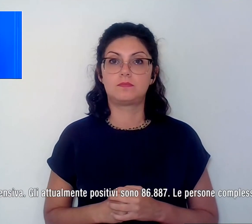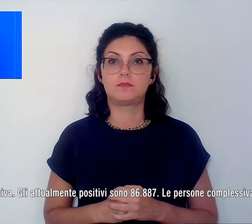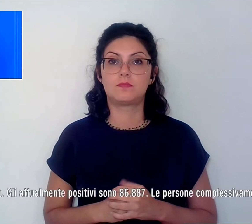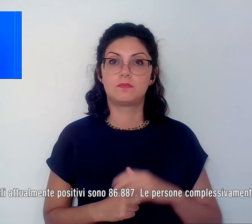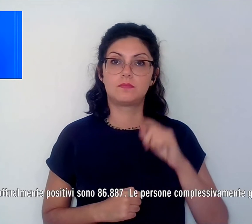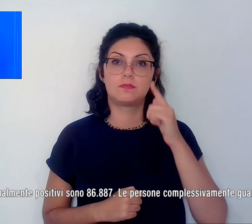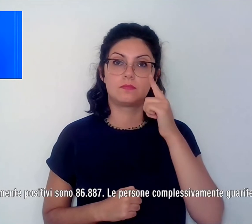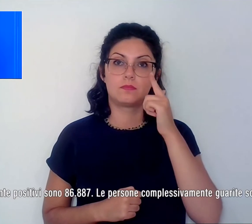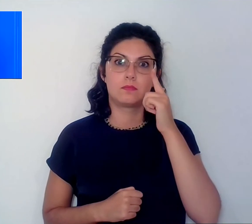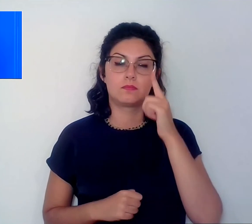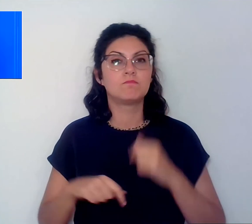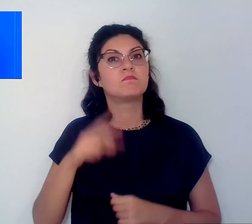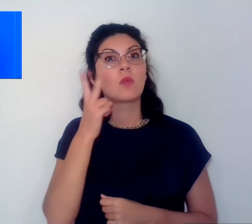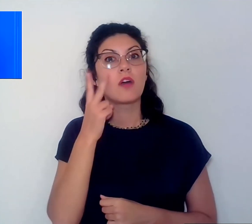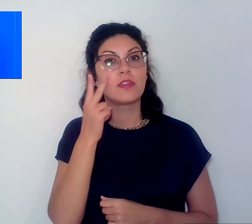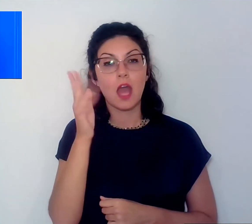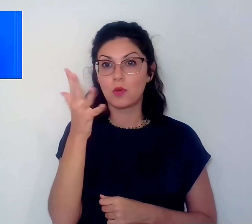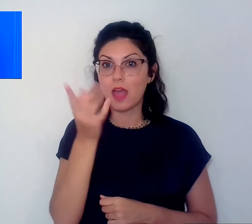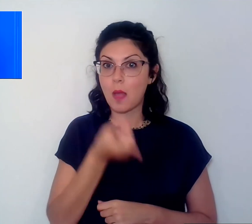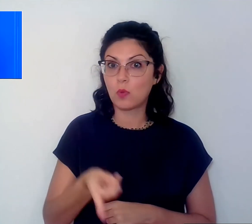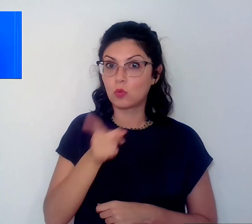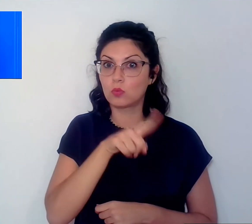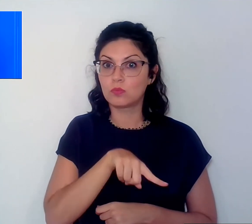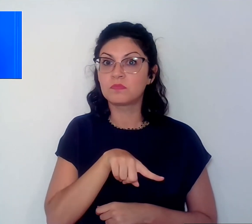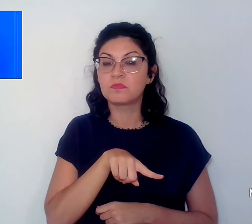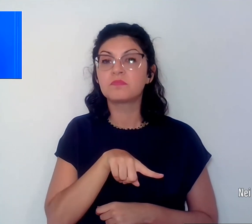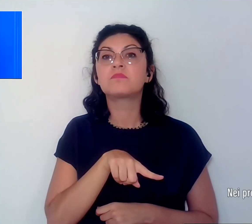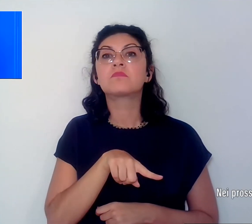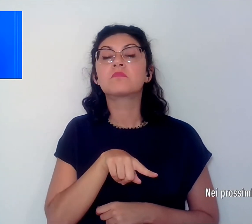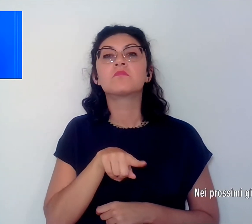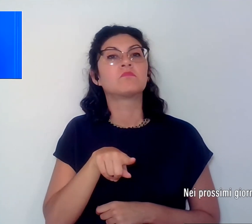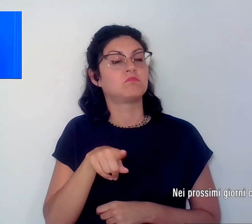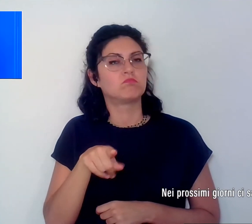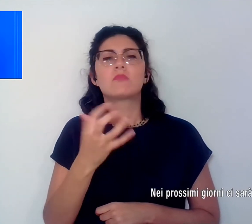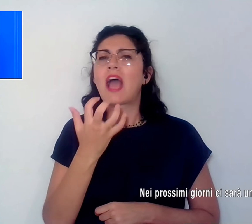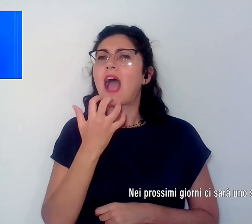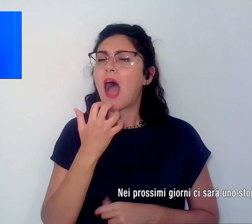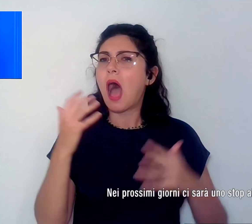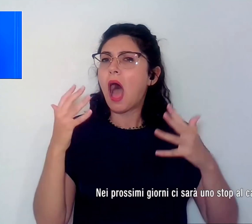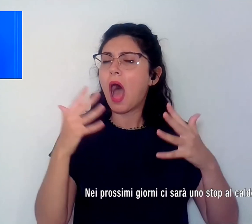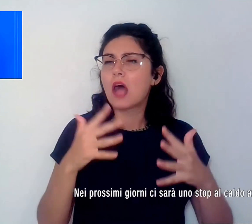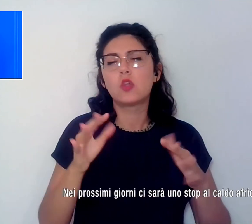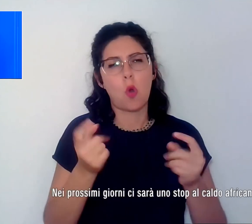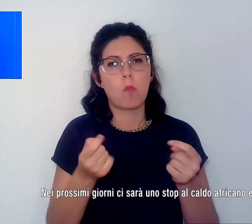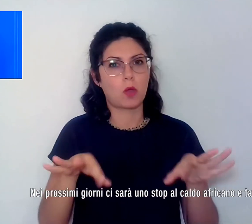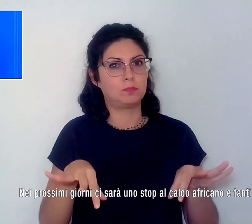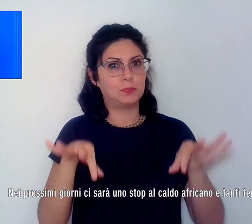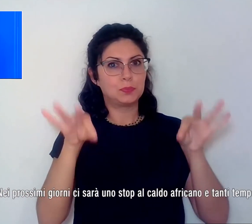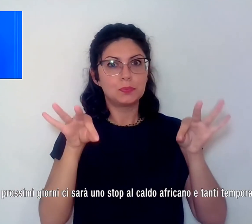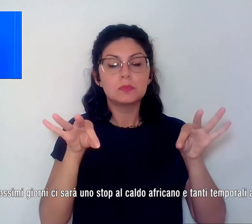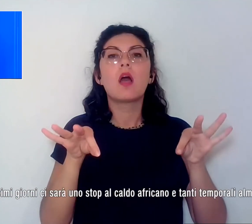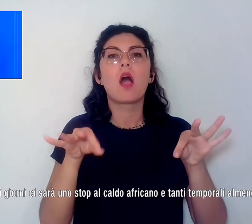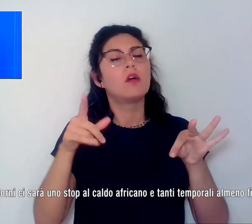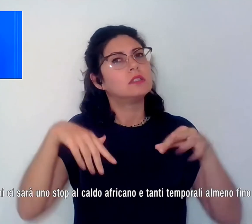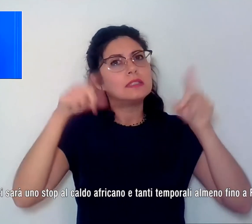Ora vediamo come sarà il tempo, nei prossimi giorni ci sarà uno stop al caldo africano e tanti temporali almeno